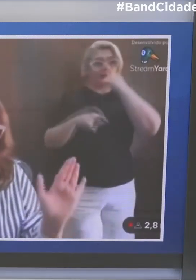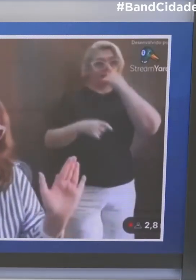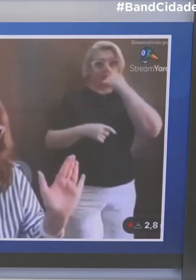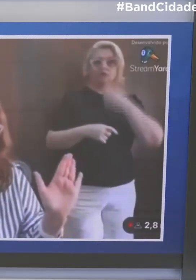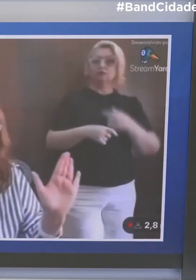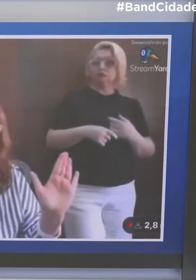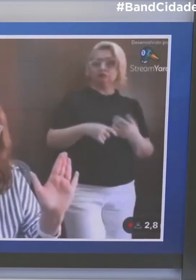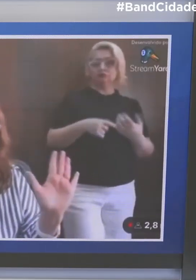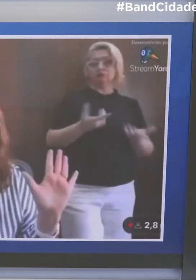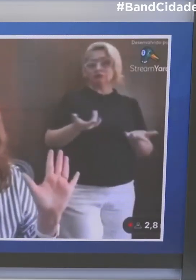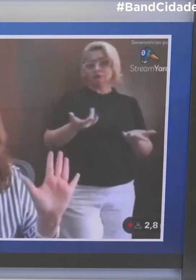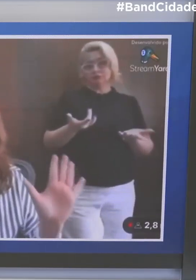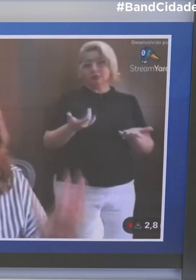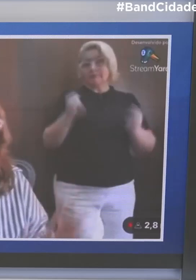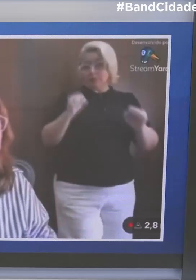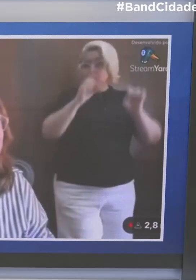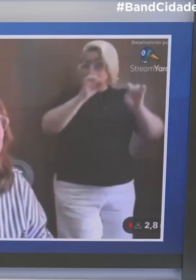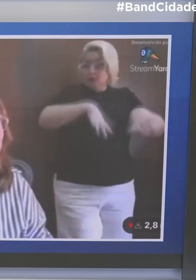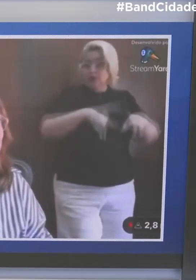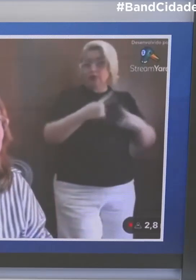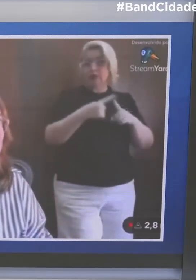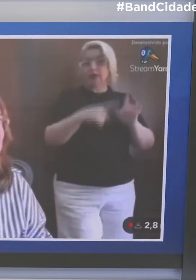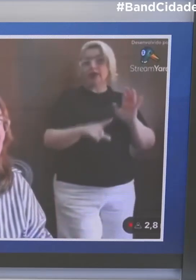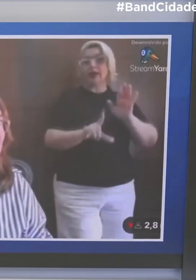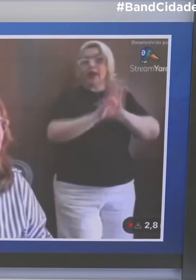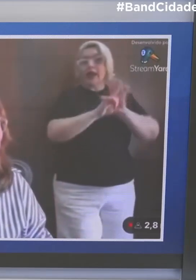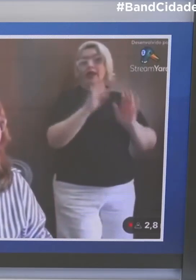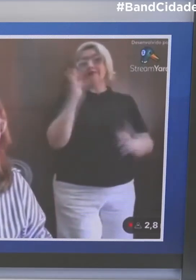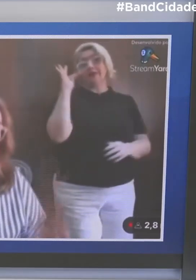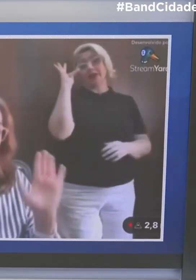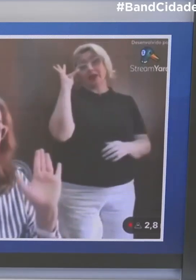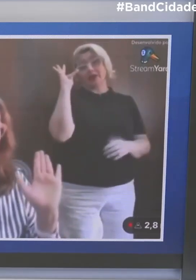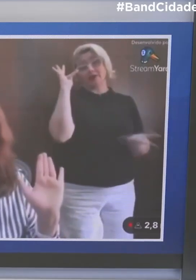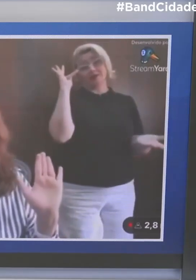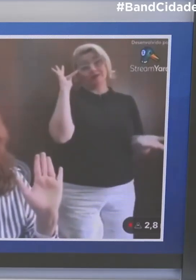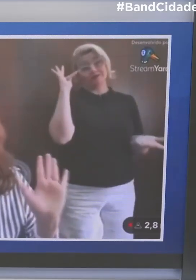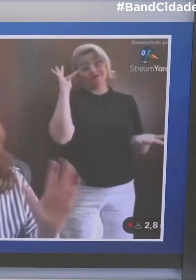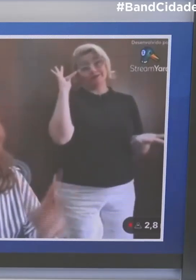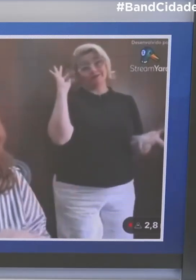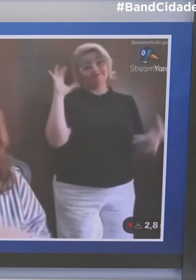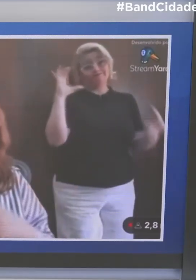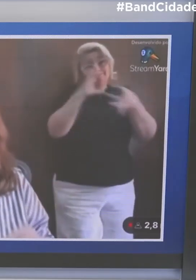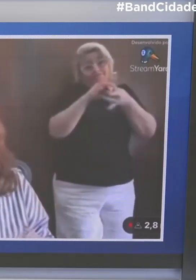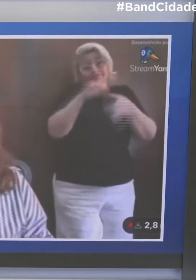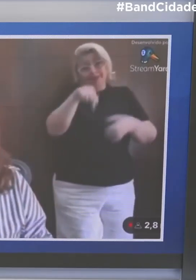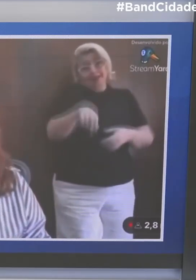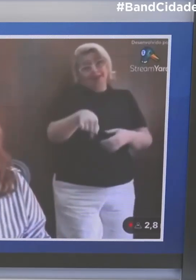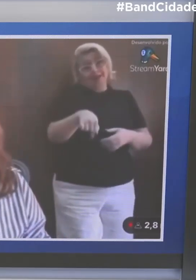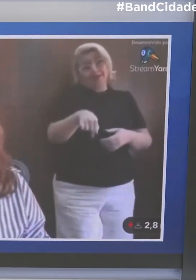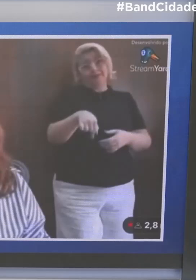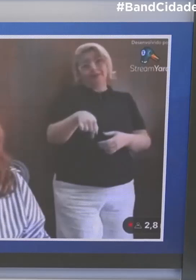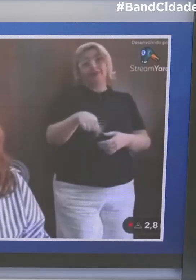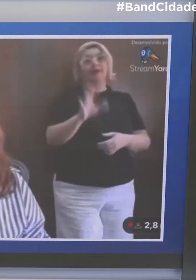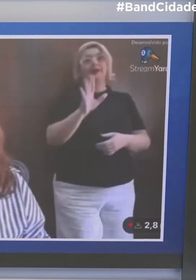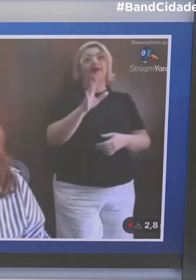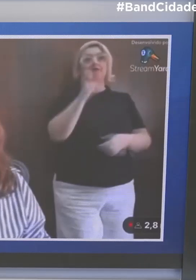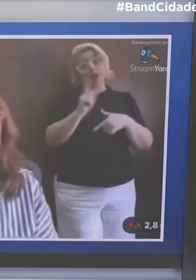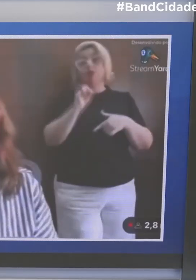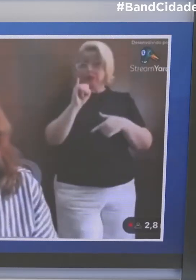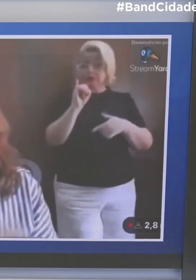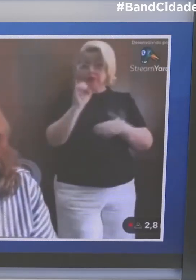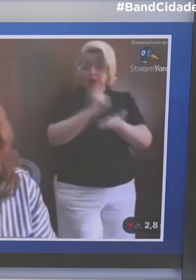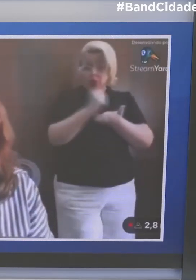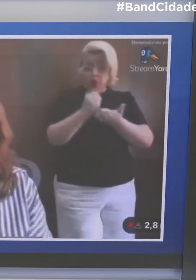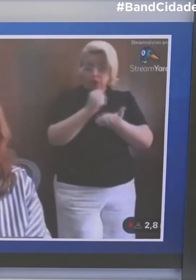em relação à minha opinião, a minha opinião não reflete a opinião da emissora, é a minha opinião, a secretária